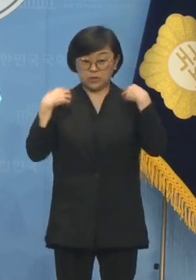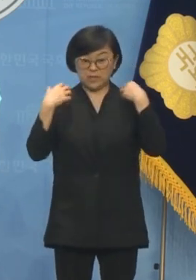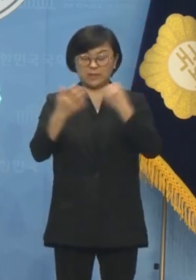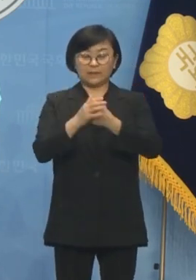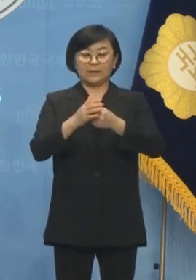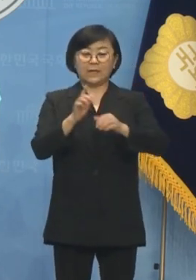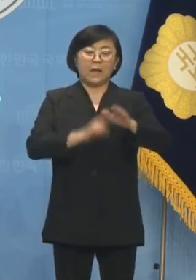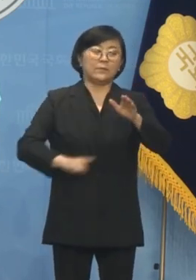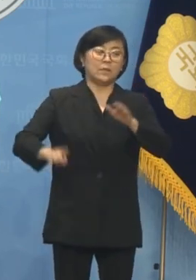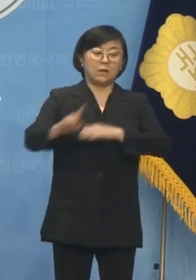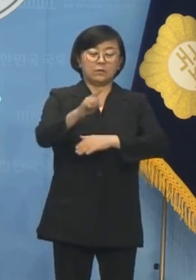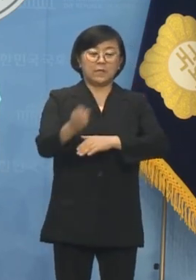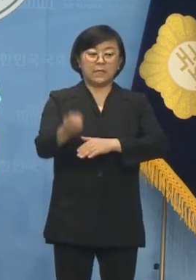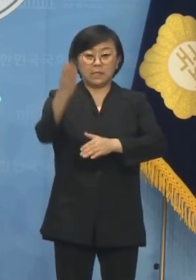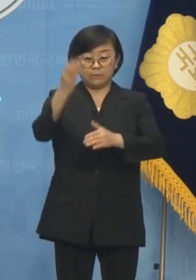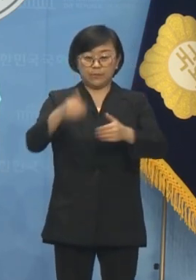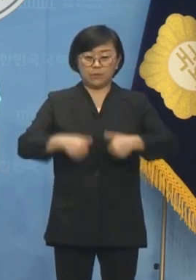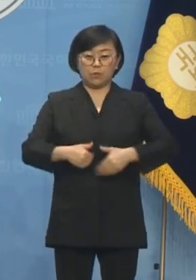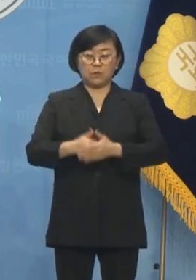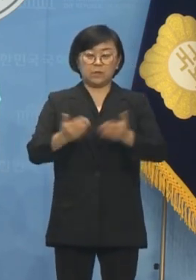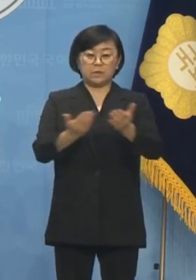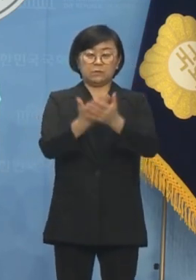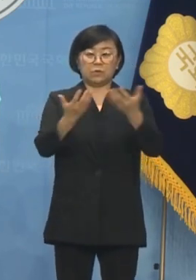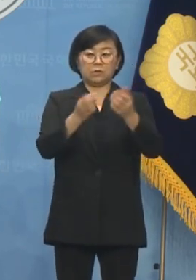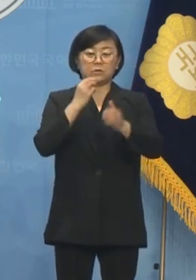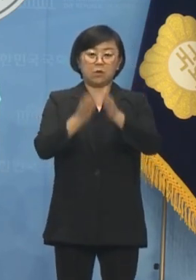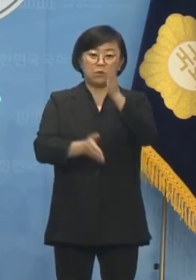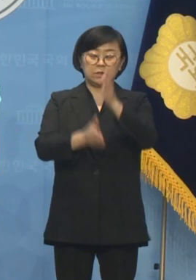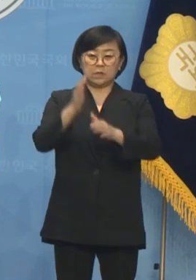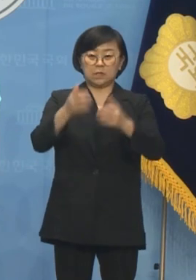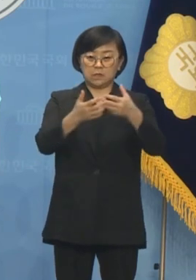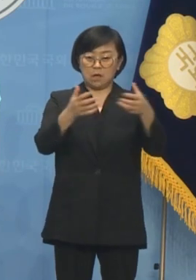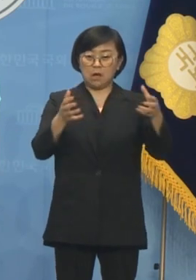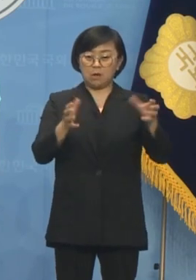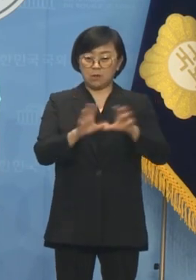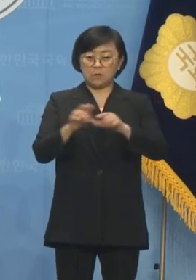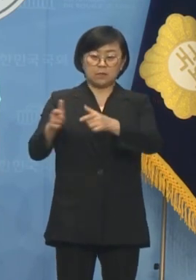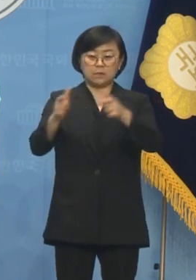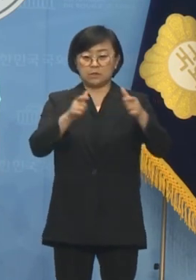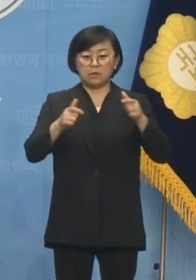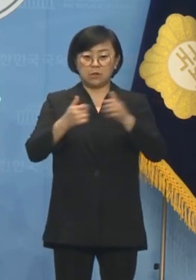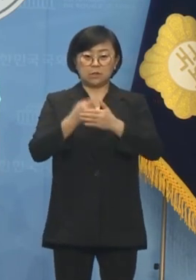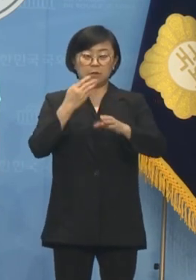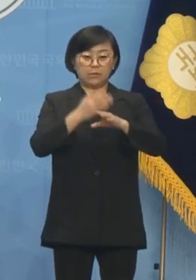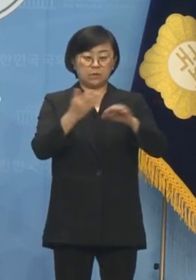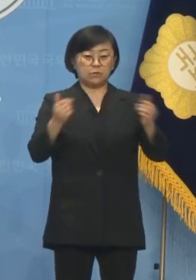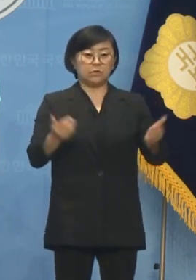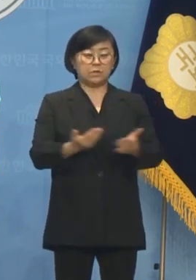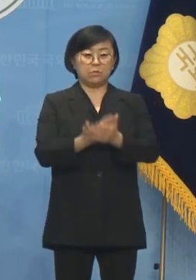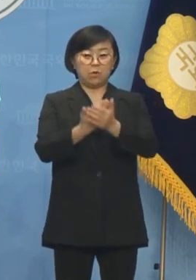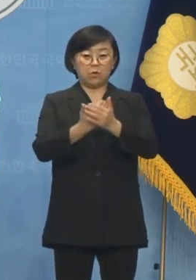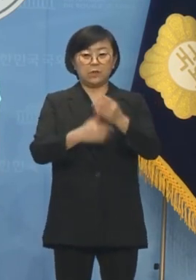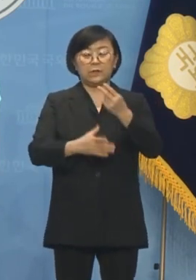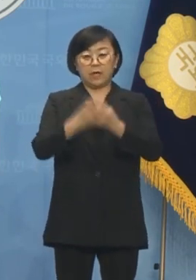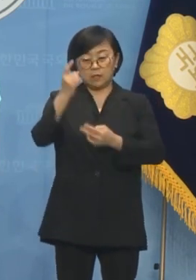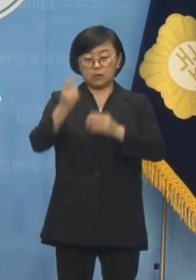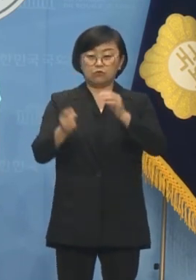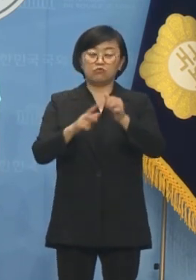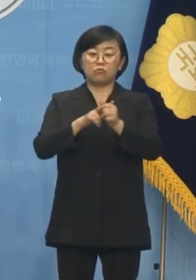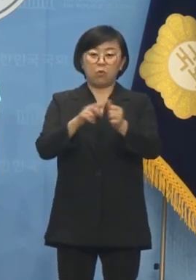압도적으로 심판해야 합니다. 진보당, 서울시당의 당원들은 지역에서는 민주진보 단일 후보의 당선과